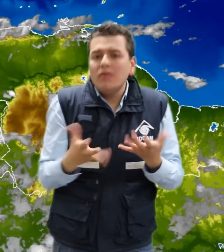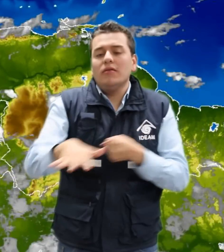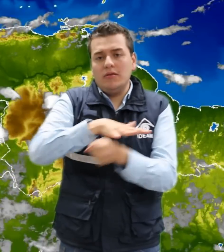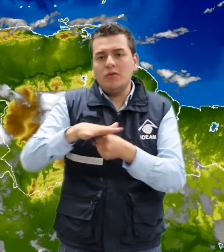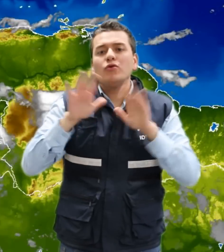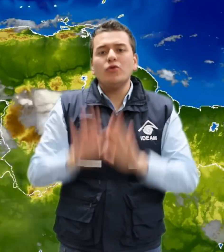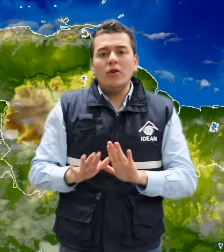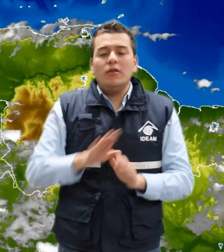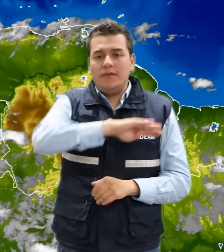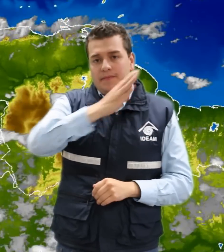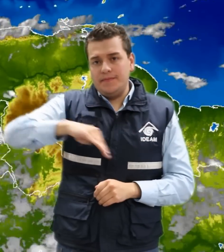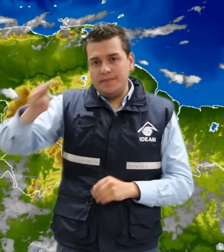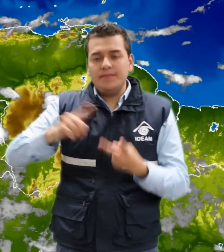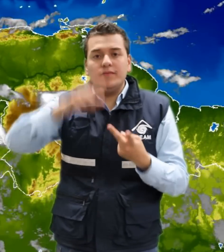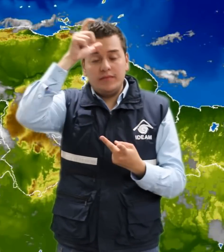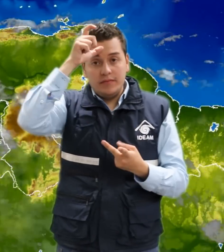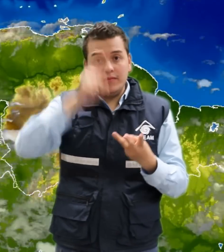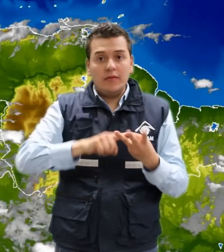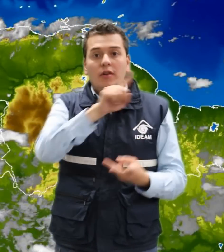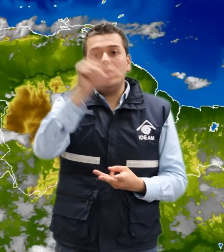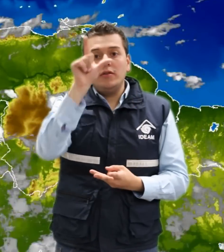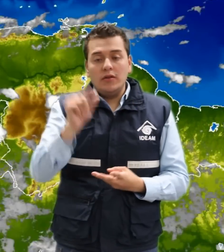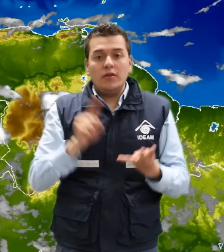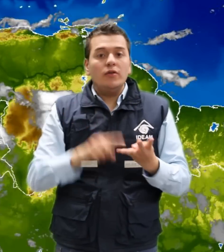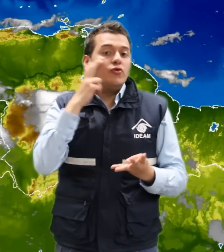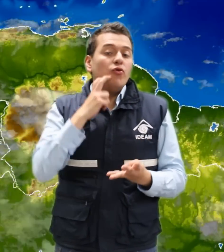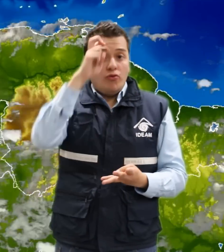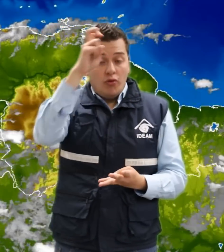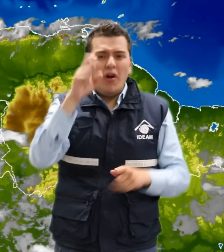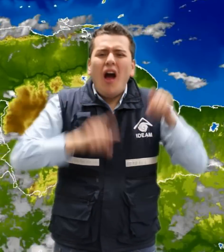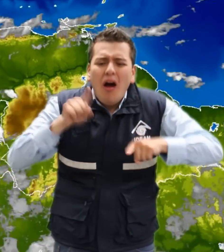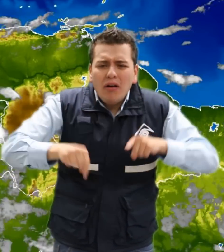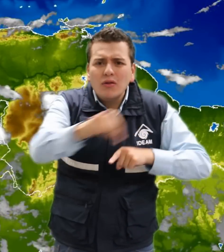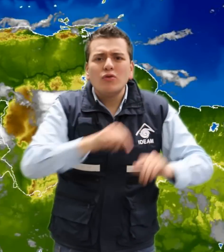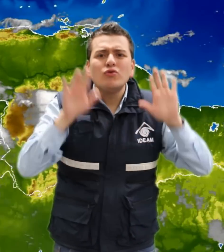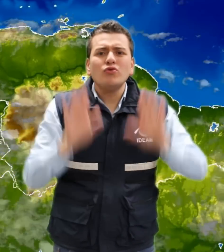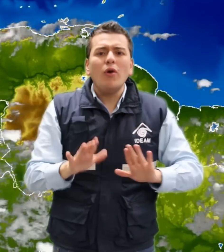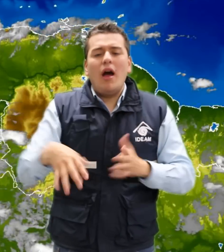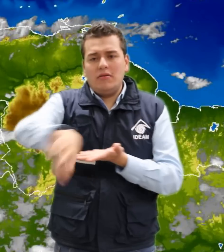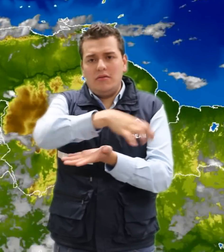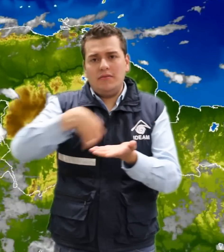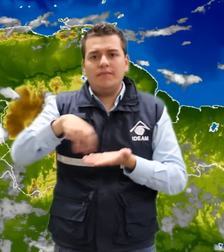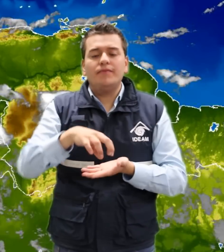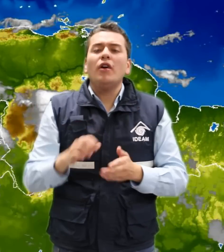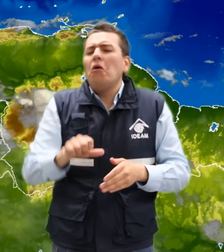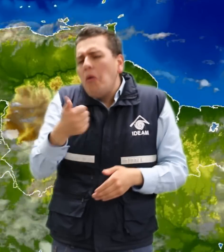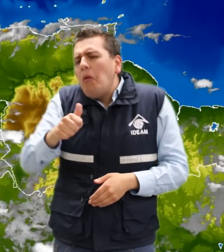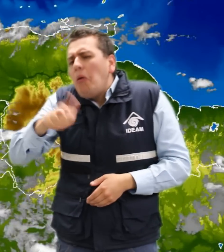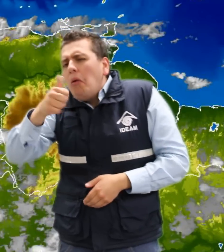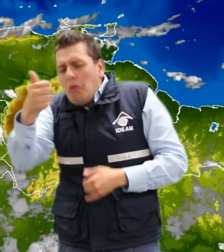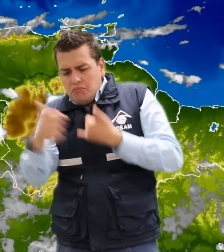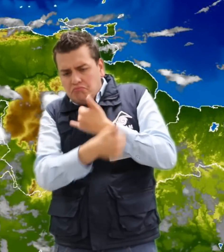departamentos de Antioquia, Córdoba, Sucre, Norte del Chocó y algunas zonas del departamento de Santander. El resto del